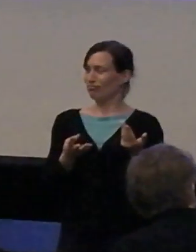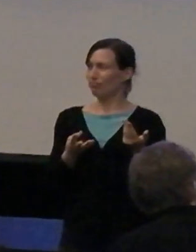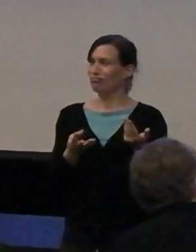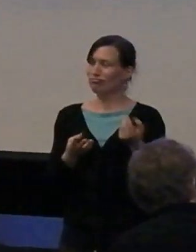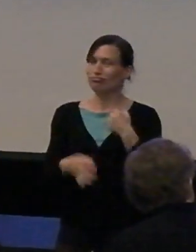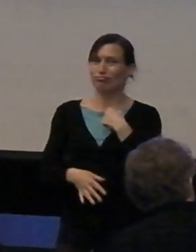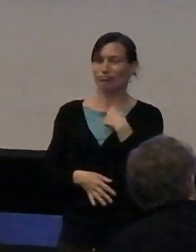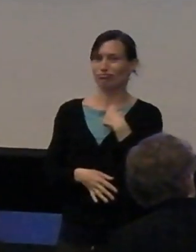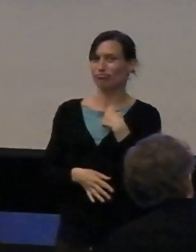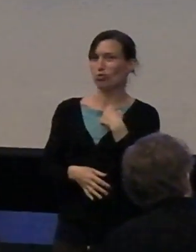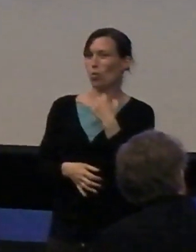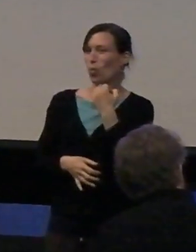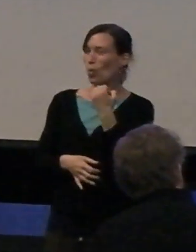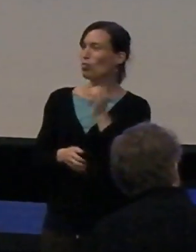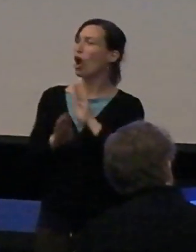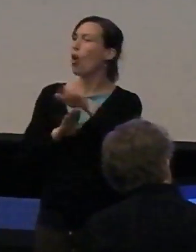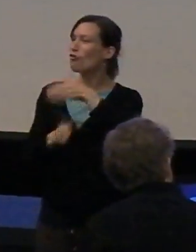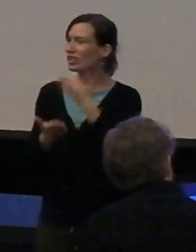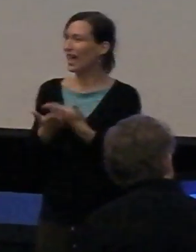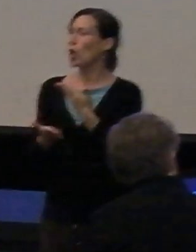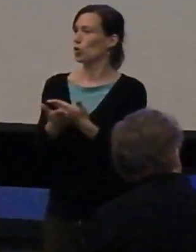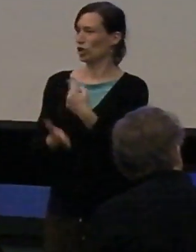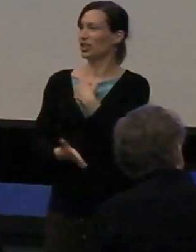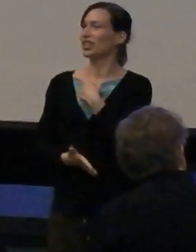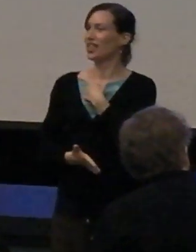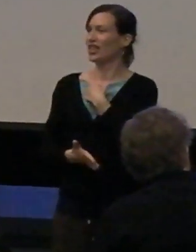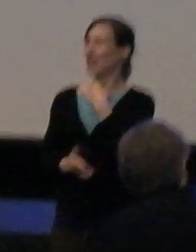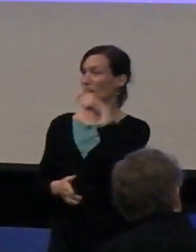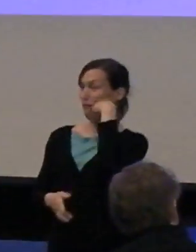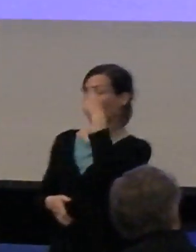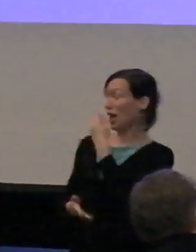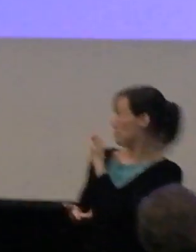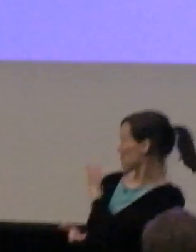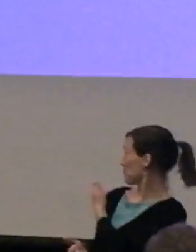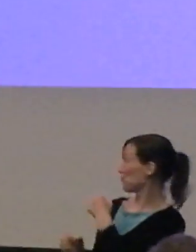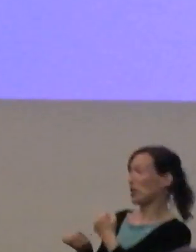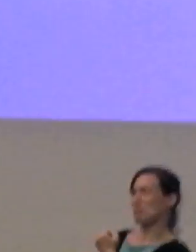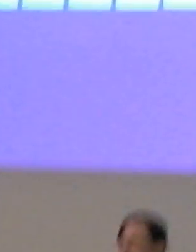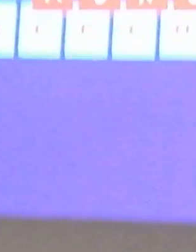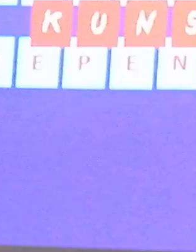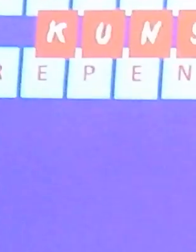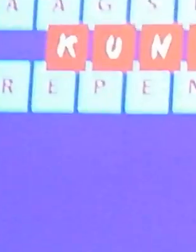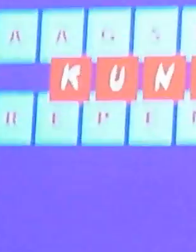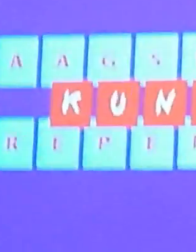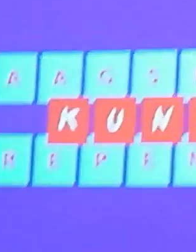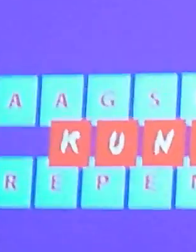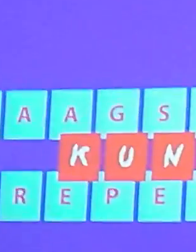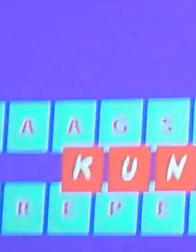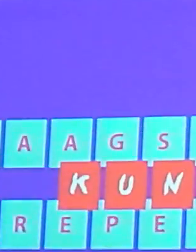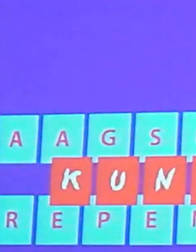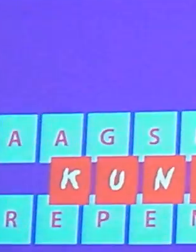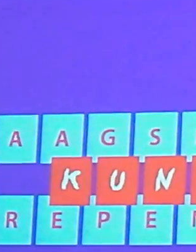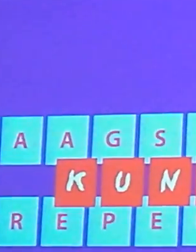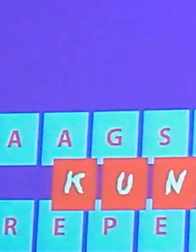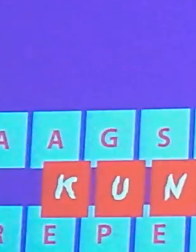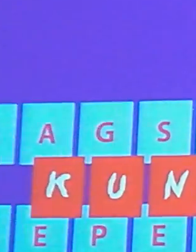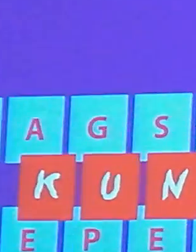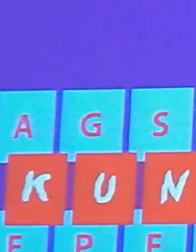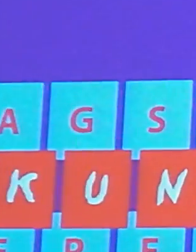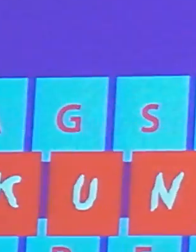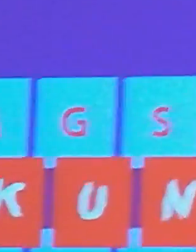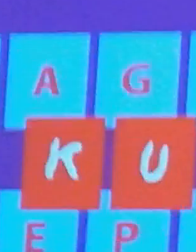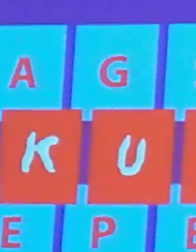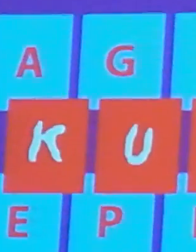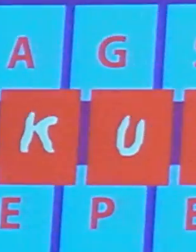Ik ben er heel erg van overtuigd dat de film die gemaakt is met al die topwerken uit de gemeente Den Haag, een hele belangrijke bijdrage